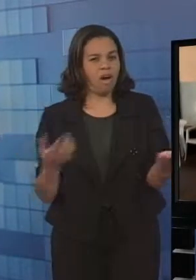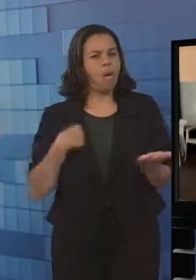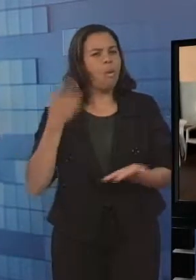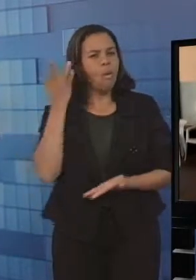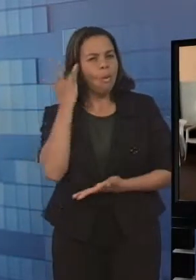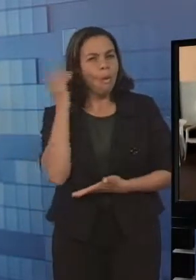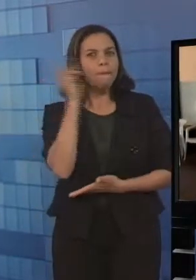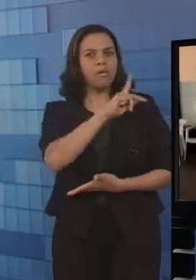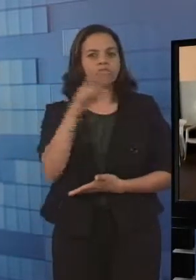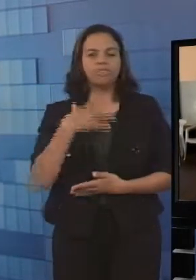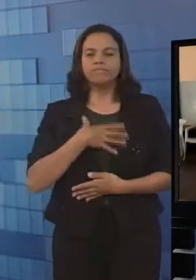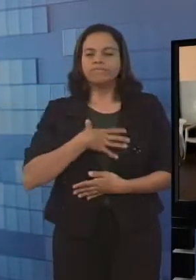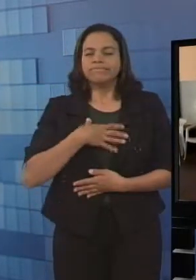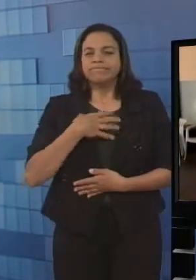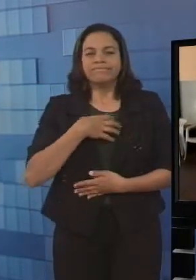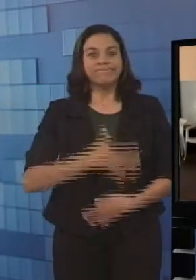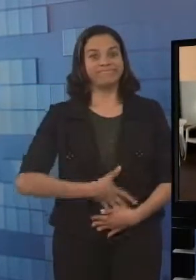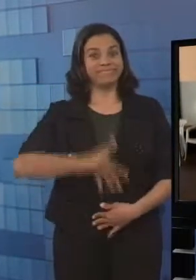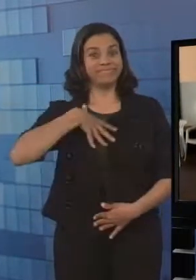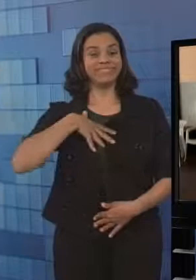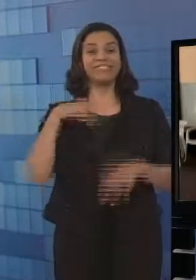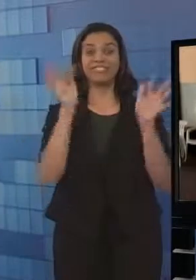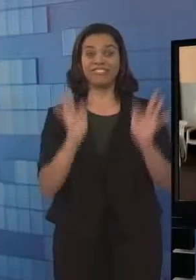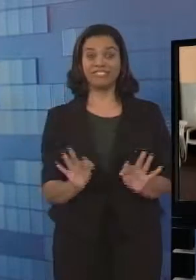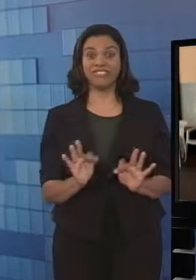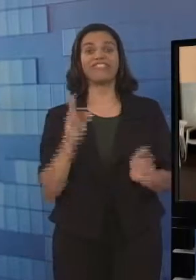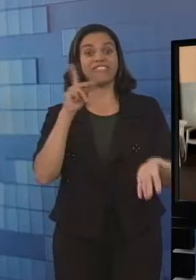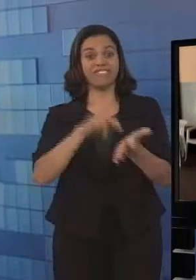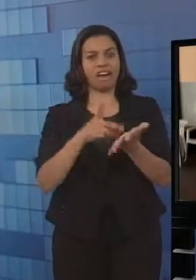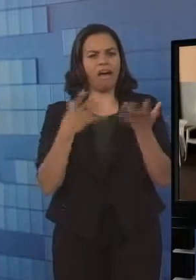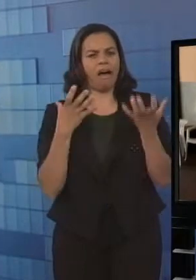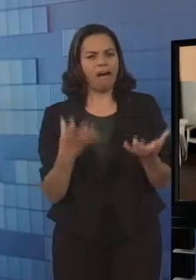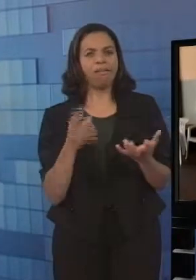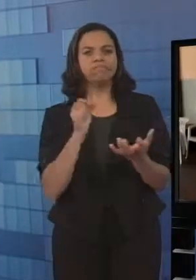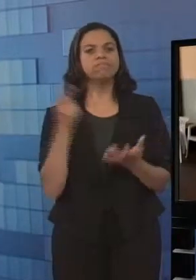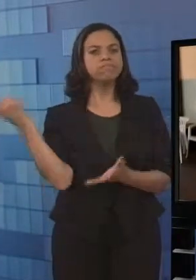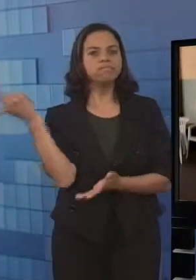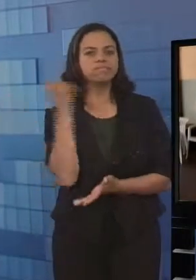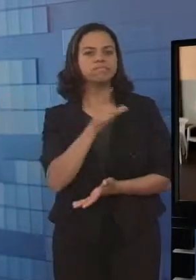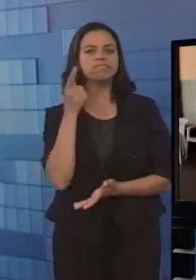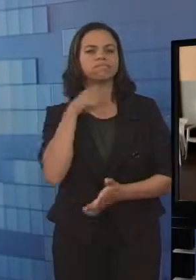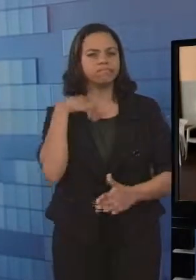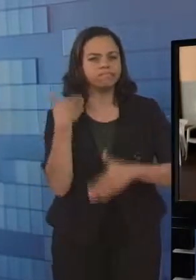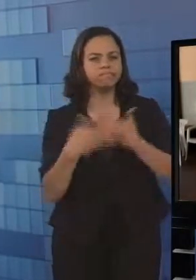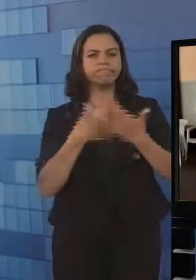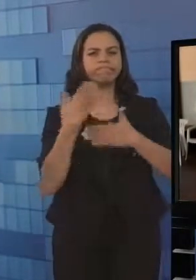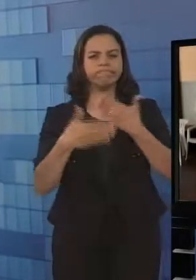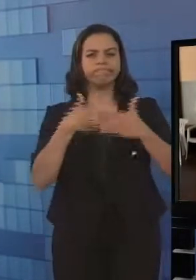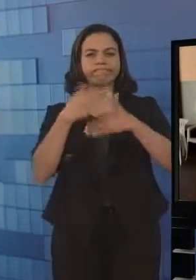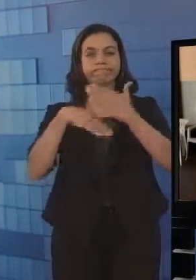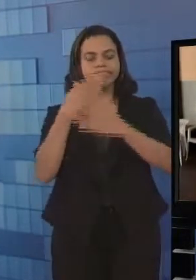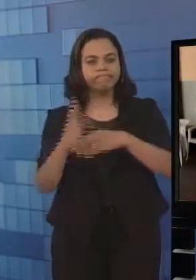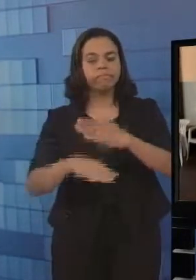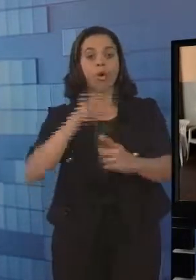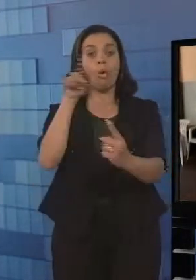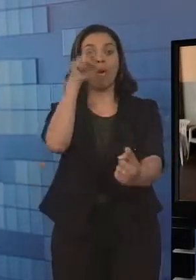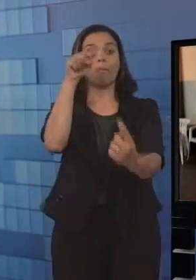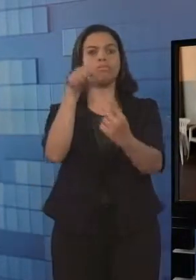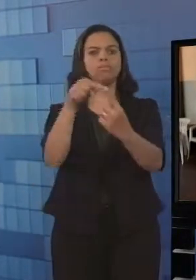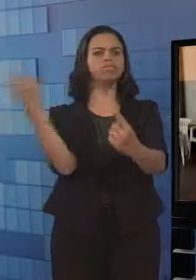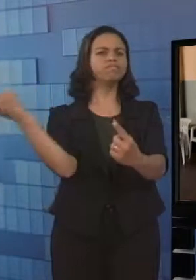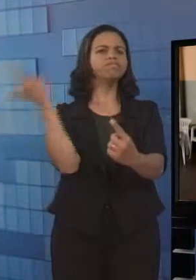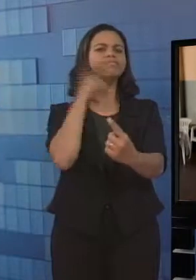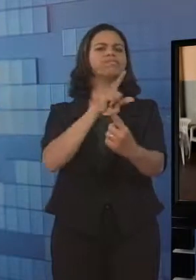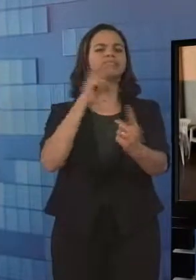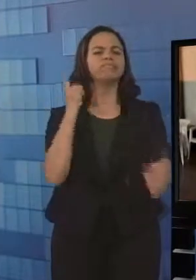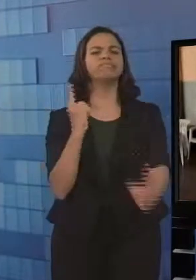encantado. Ele hoje quer mais, ele hoje quer que a gente consiga chegar àquela meta que, desde o início